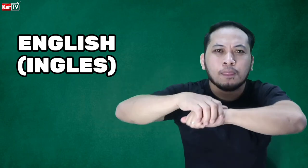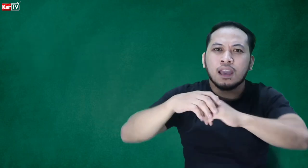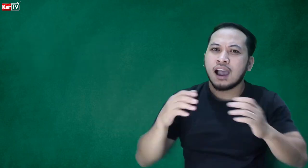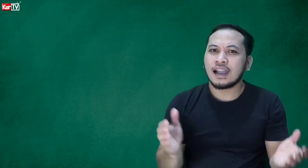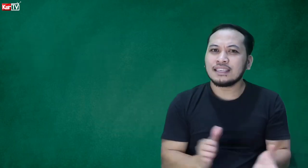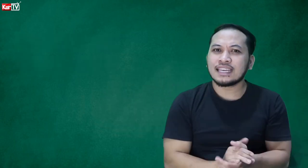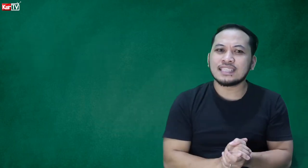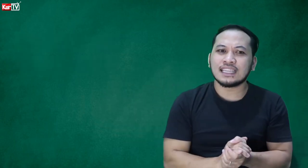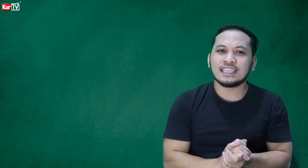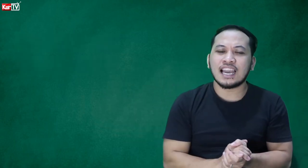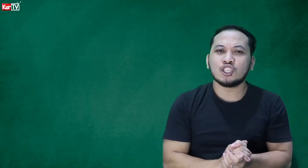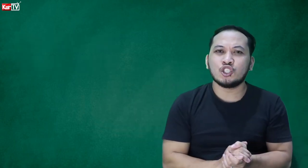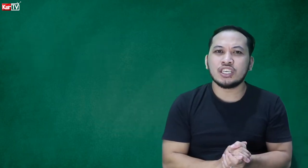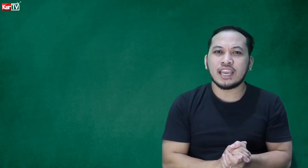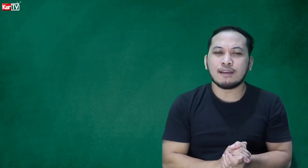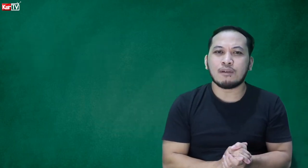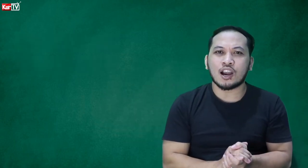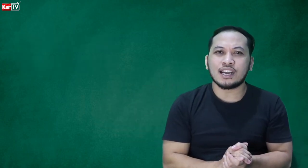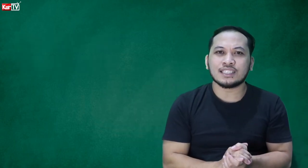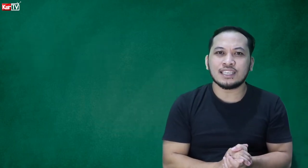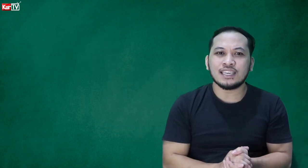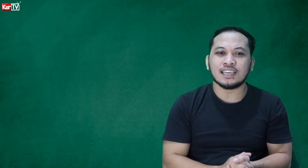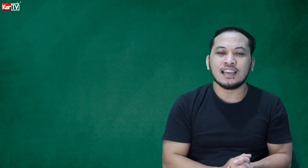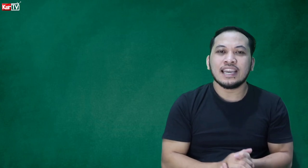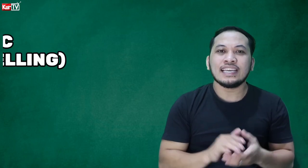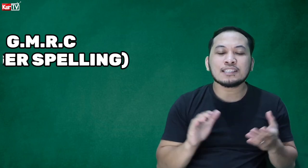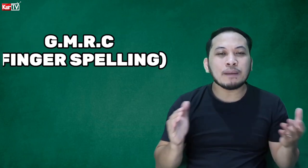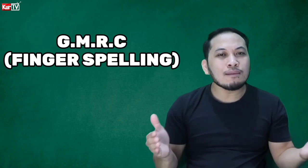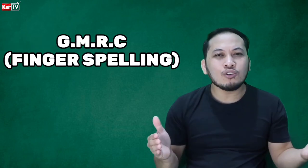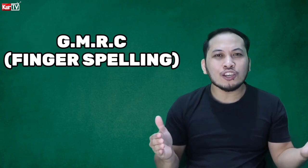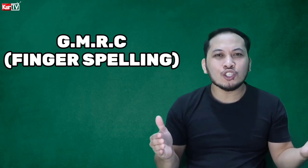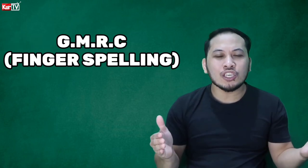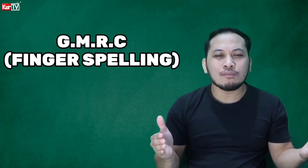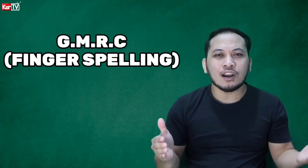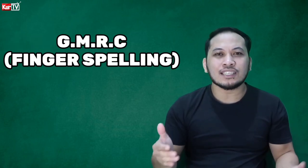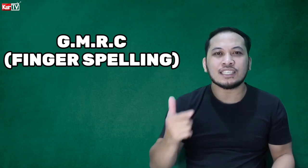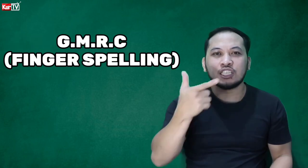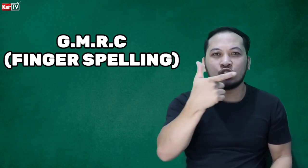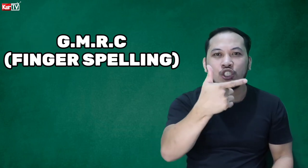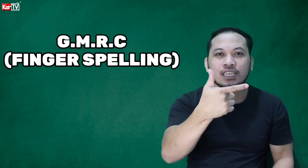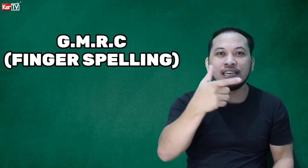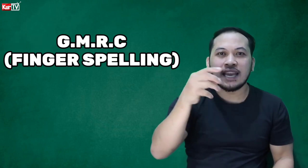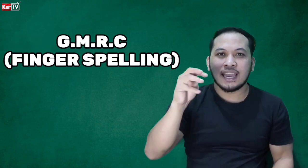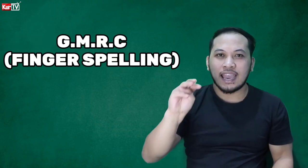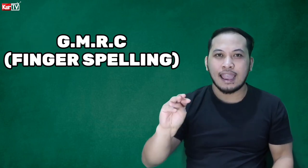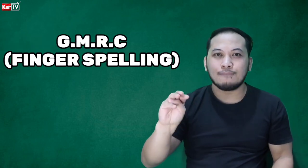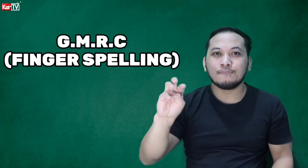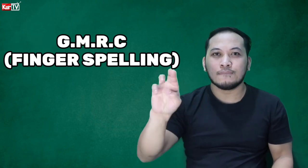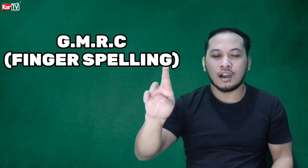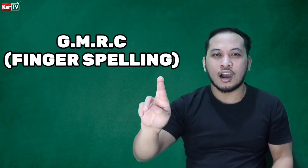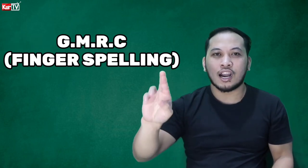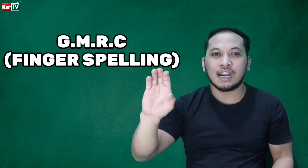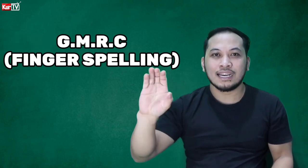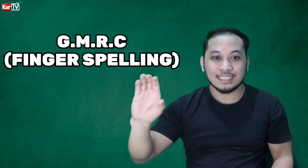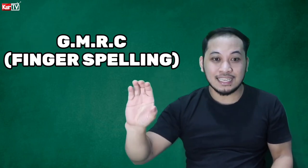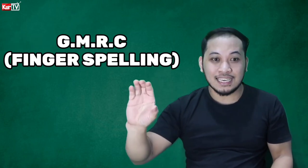Ang next natin ay GMRC. Ispel mo lang yung GMRC. G-M-R-C.